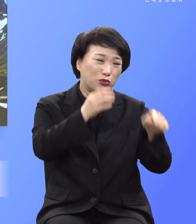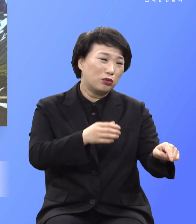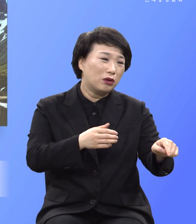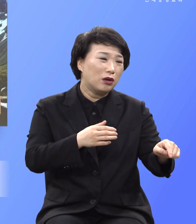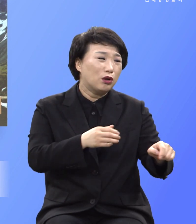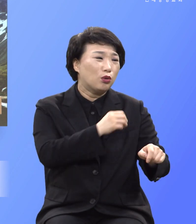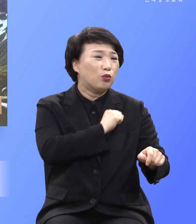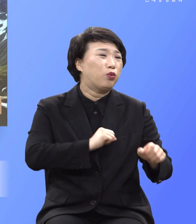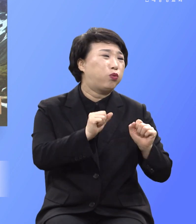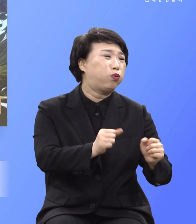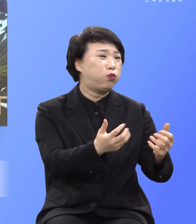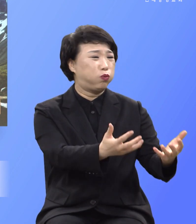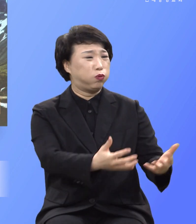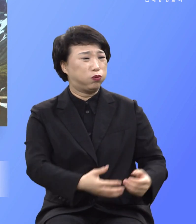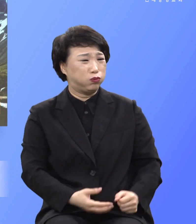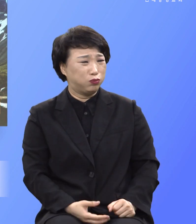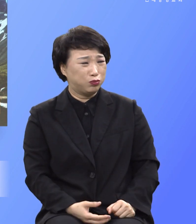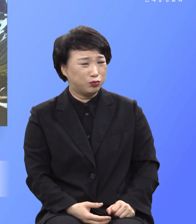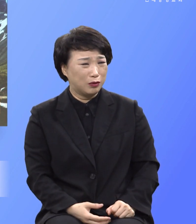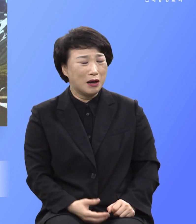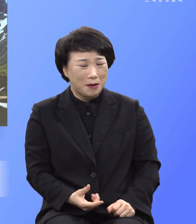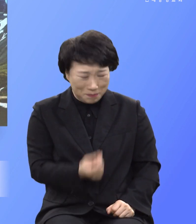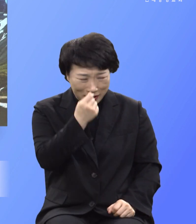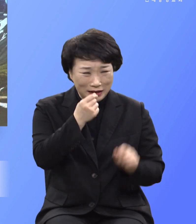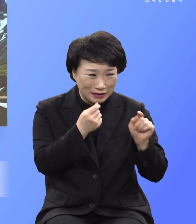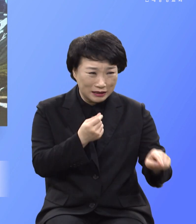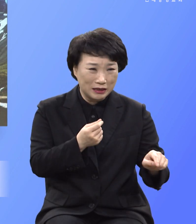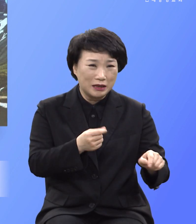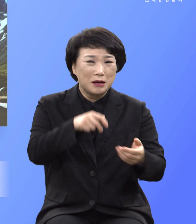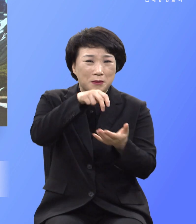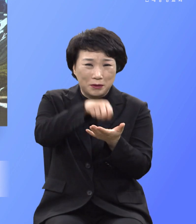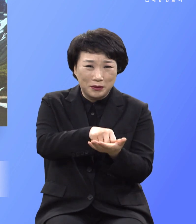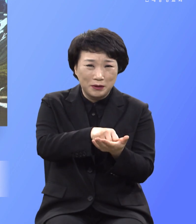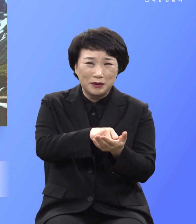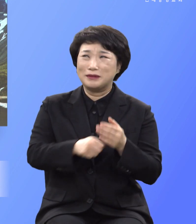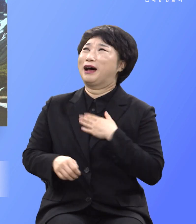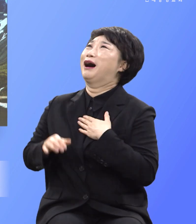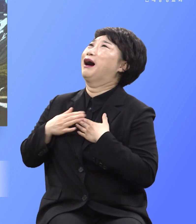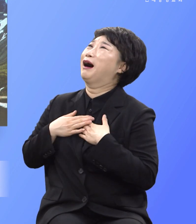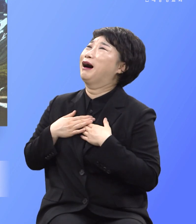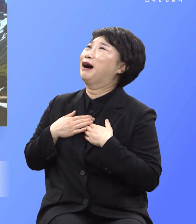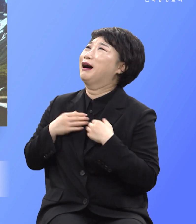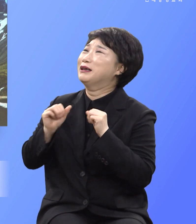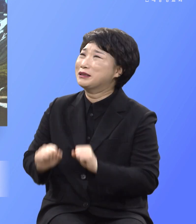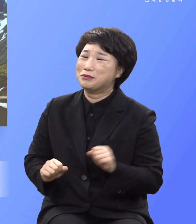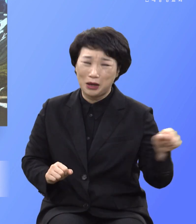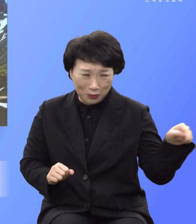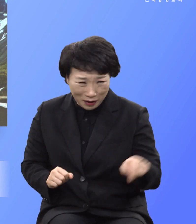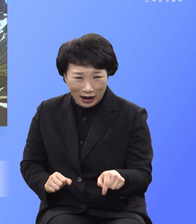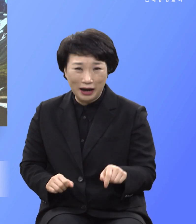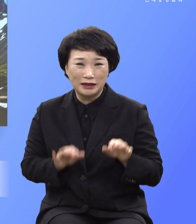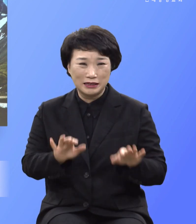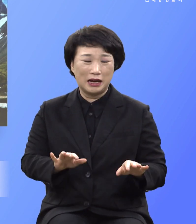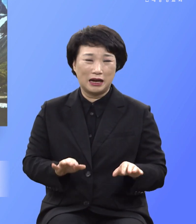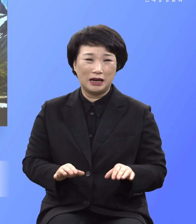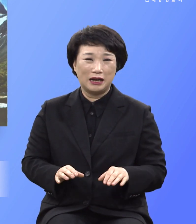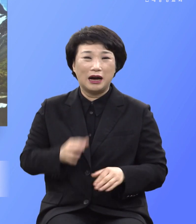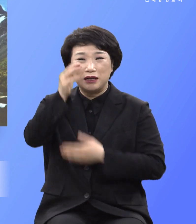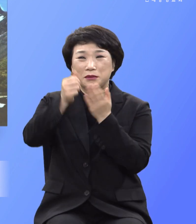견딜 수 있냐 빨리 무릎 꿇고 여기 있다고 나와 내가 먹지 말라고 한